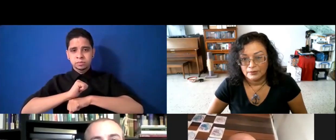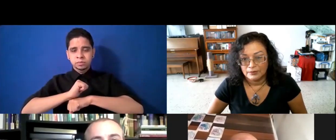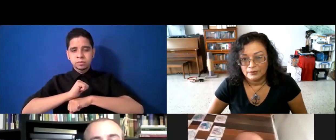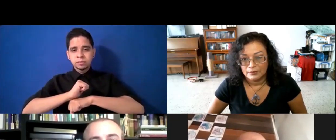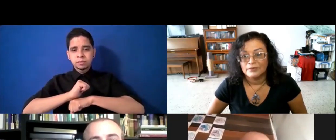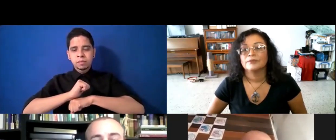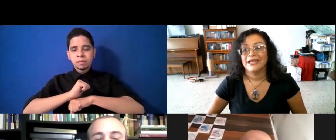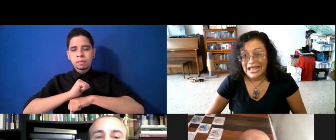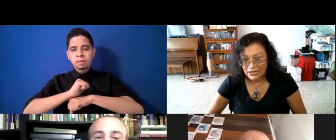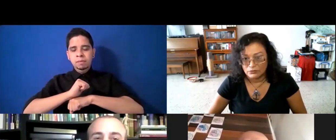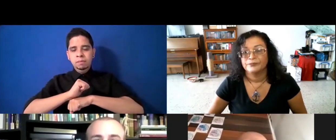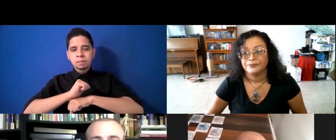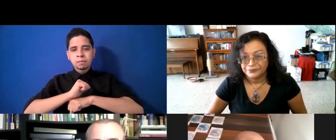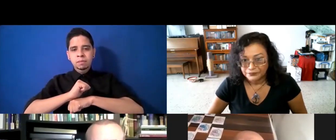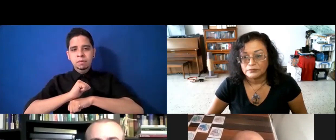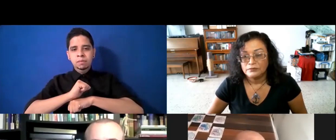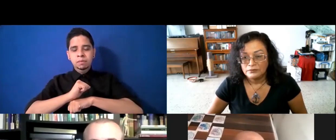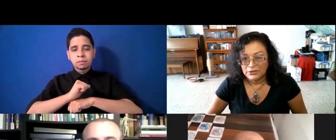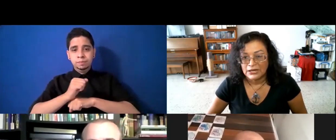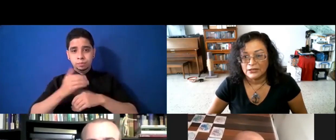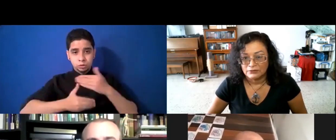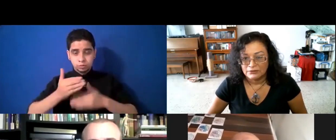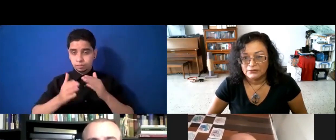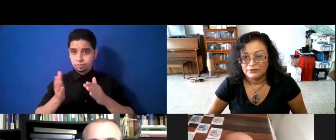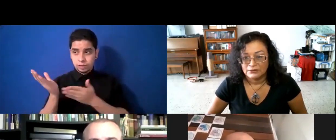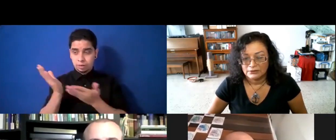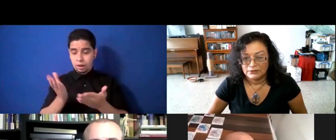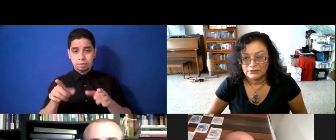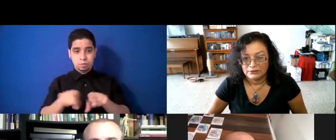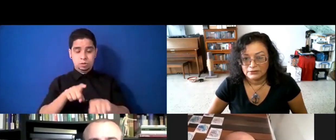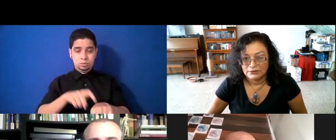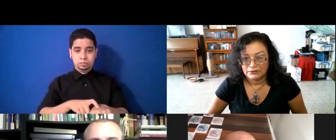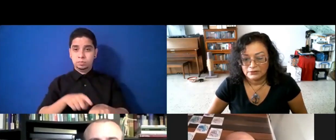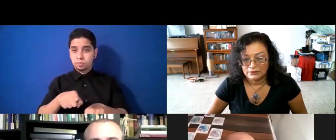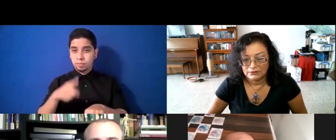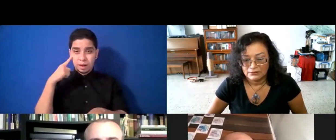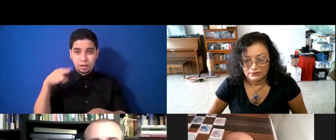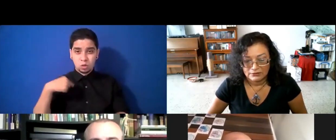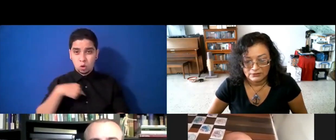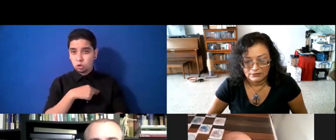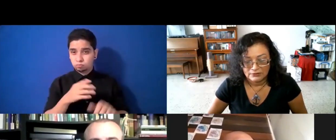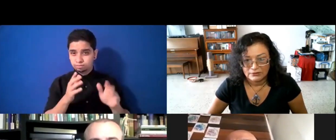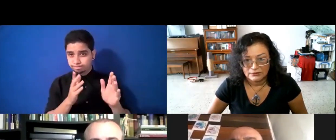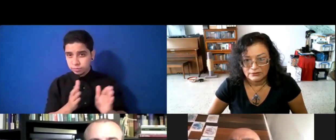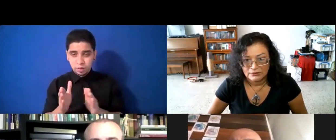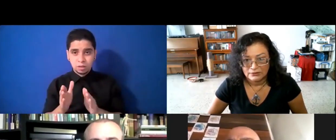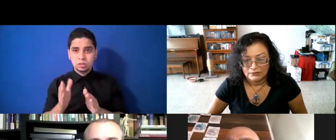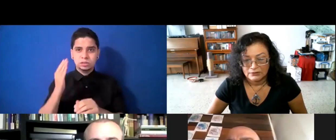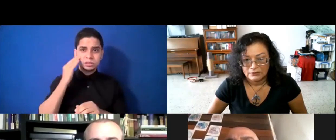hoy, lo que es el área de los delictitos. Para eso pues hubo que prepararnos y hacer varias cosas para preparar al personal,